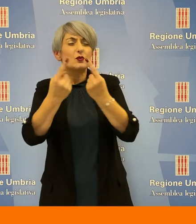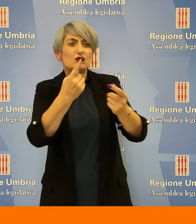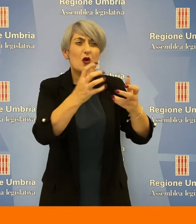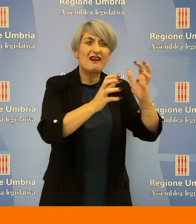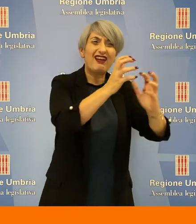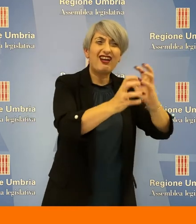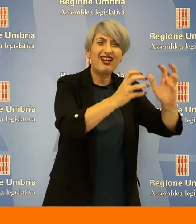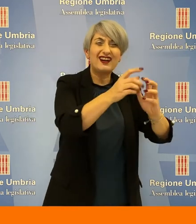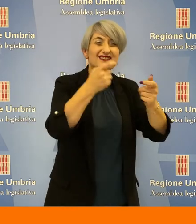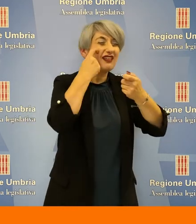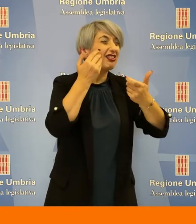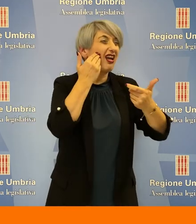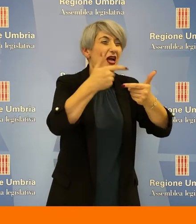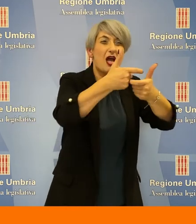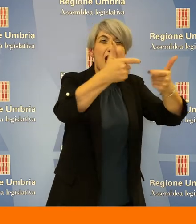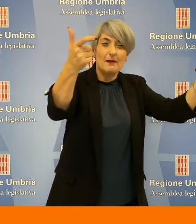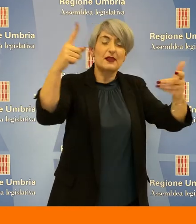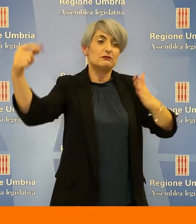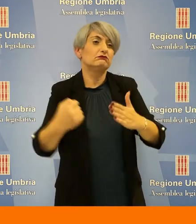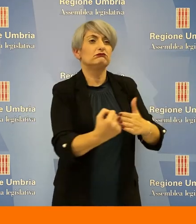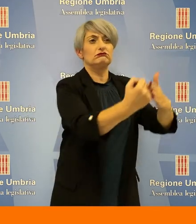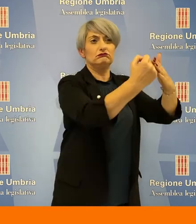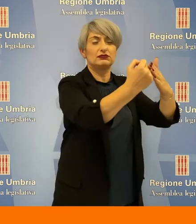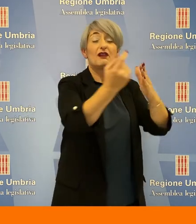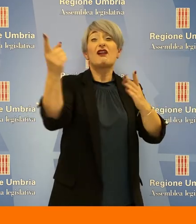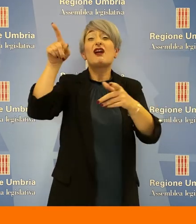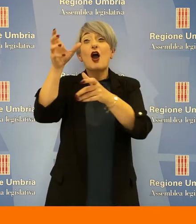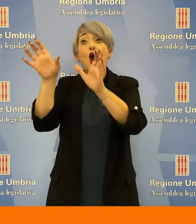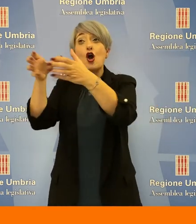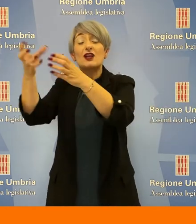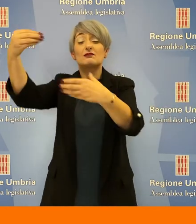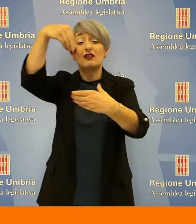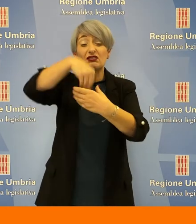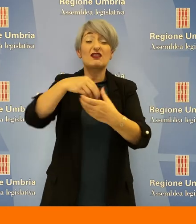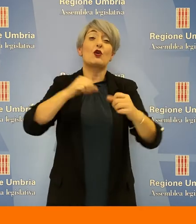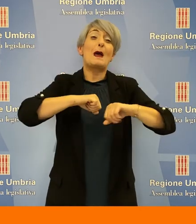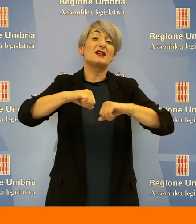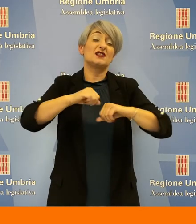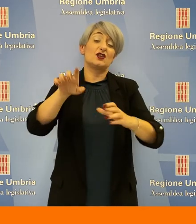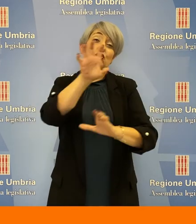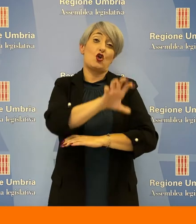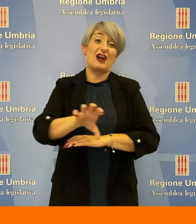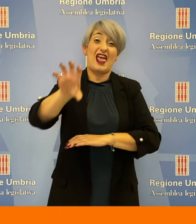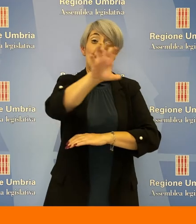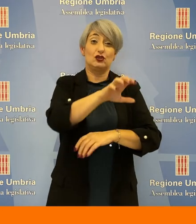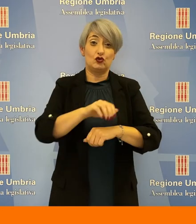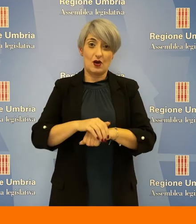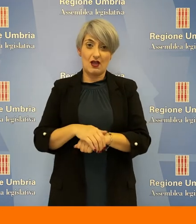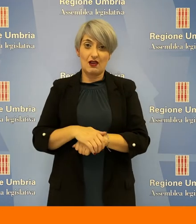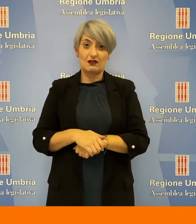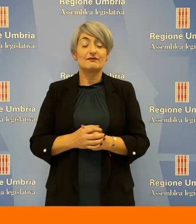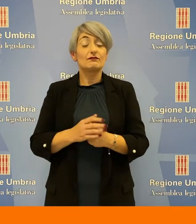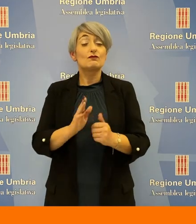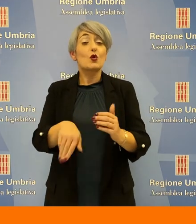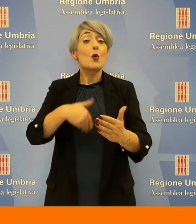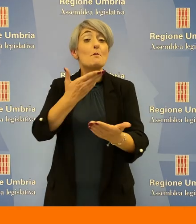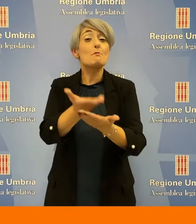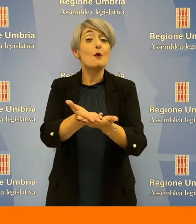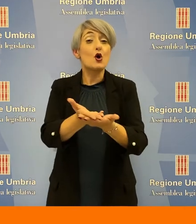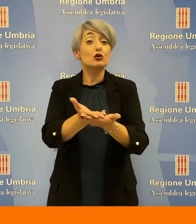sovraindebitamento all'interno dell'amministrazione regionale. Mozione dei consiglieri Fabio Paparelli e Tommaso Bori